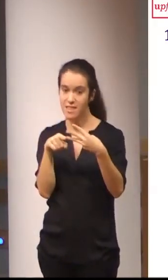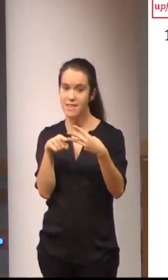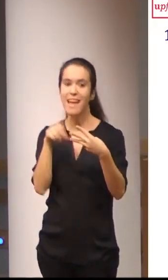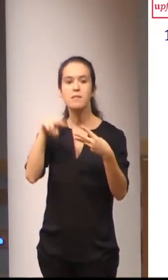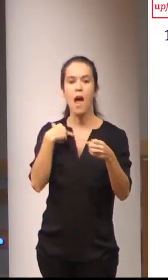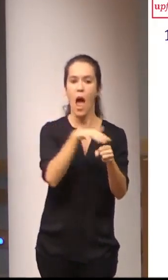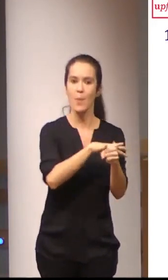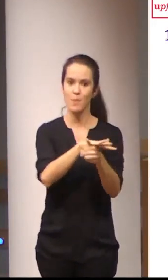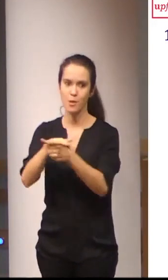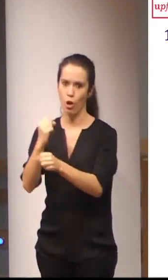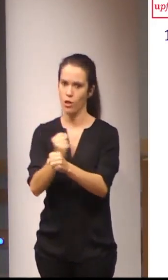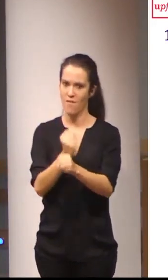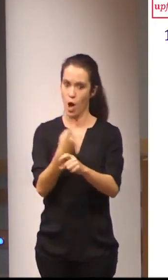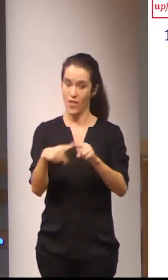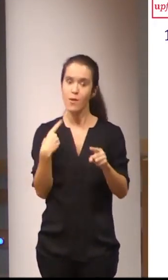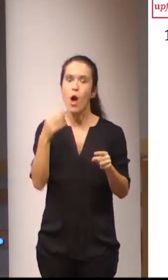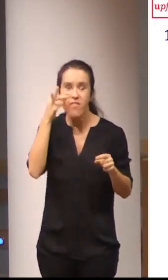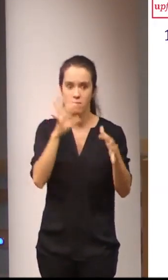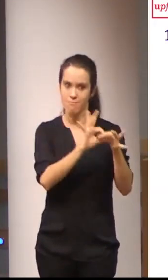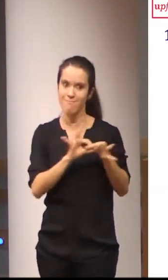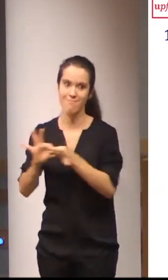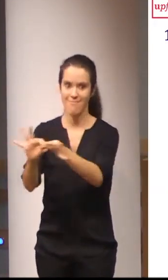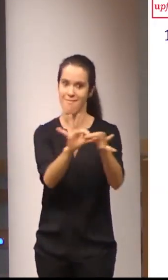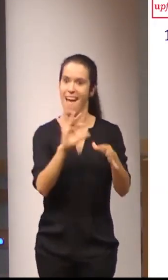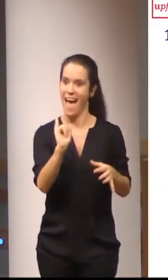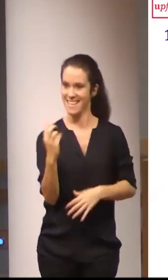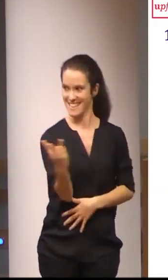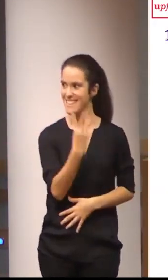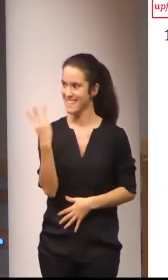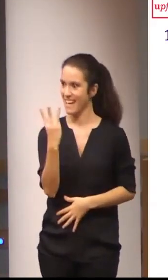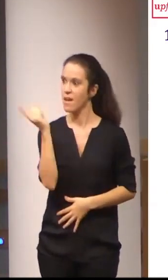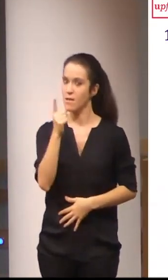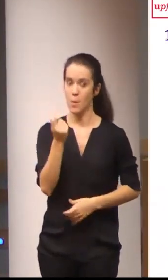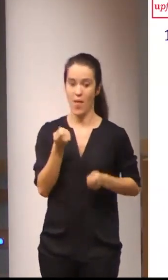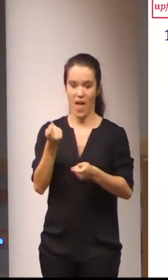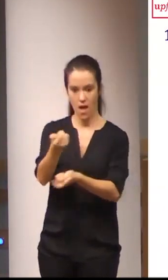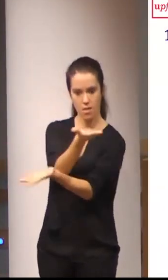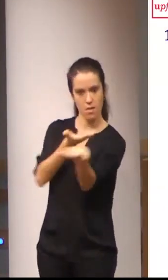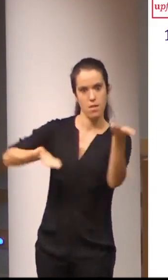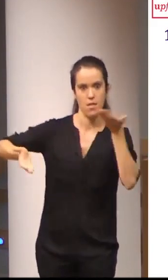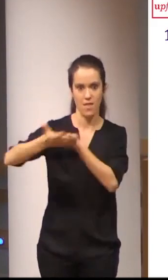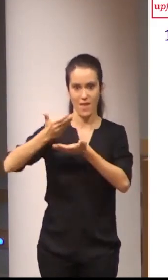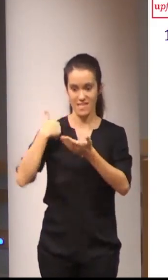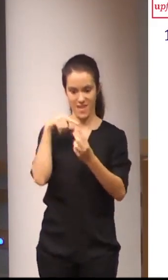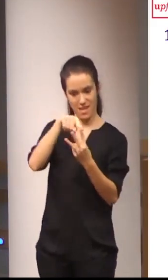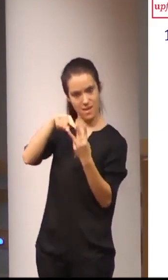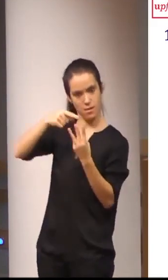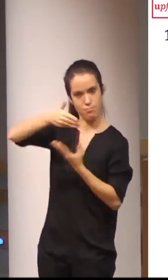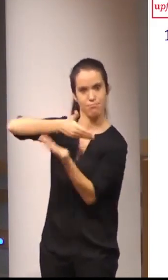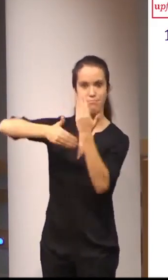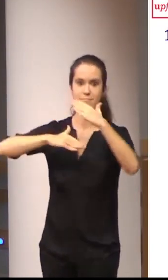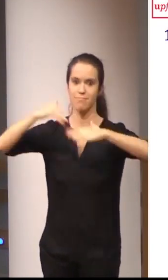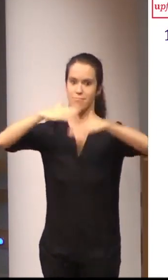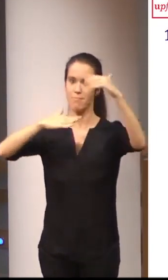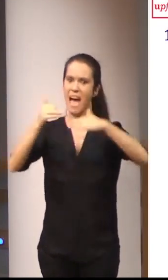área de trabajo interconectada entre ellas e realimentada por os outros dos dominios e compreende un